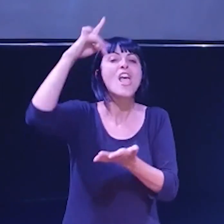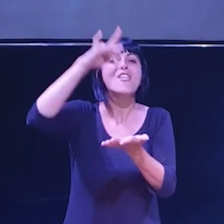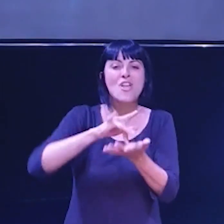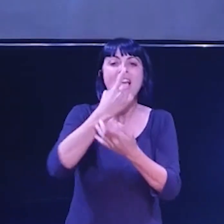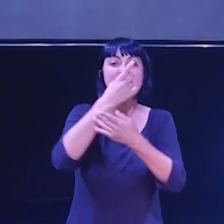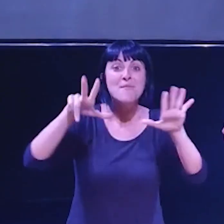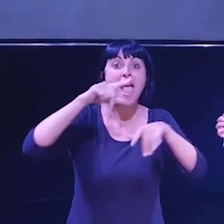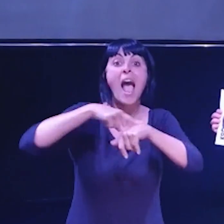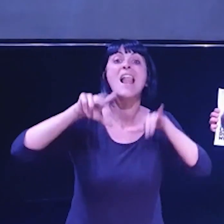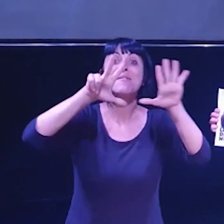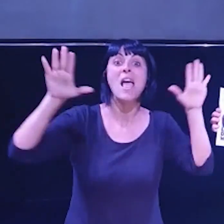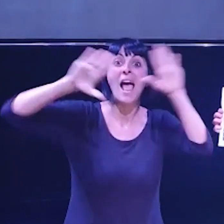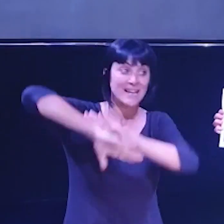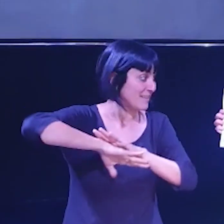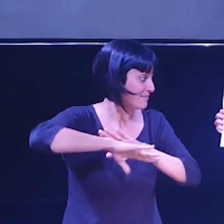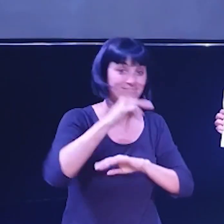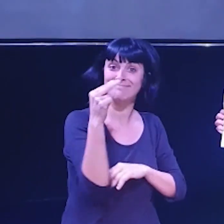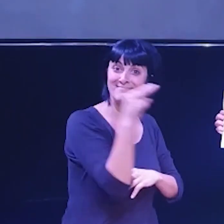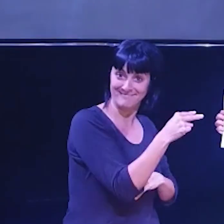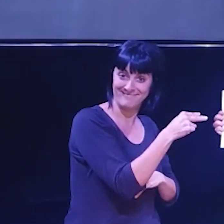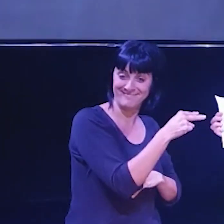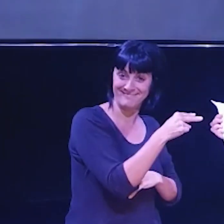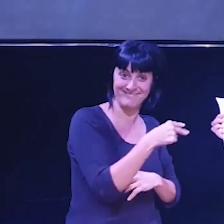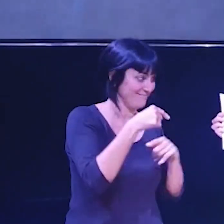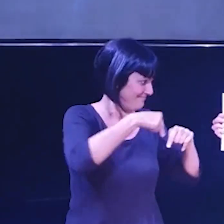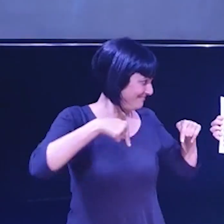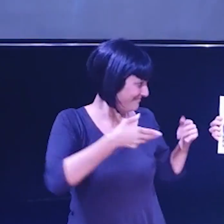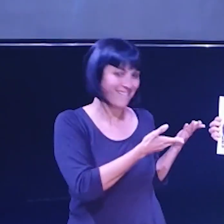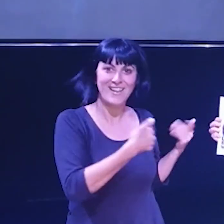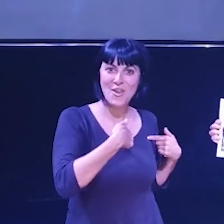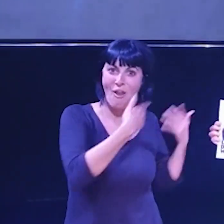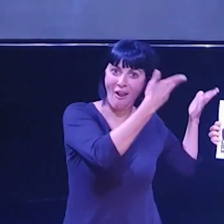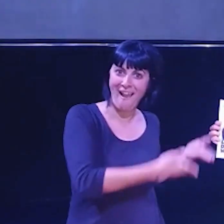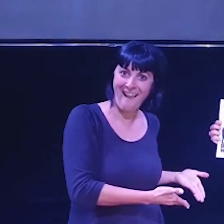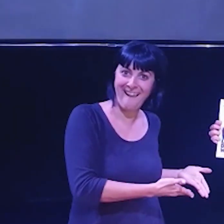a les 8, al Teatre Tantarantana. Les penes del jove Werther. Soy jo?